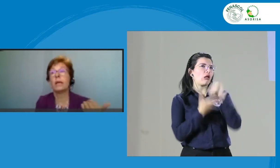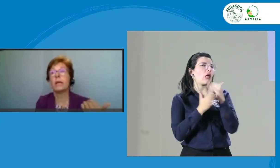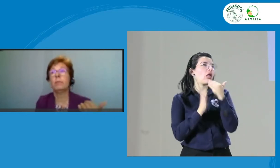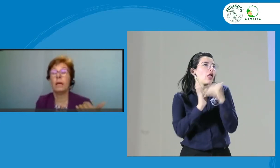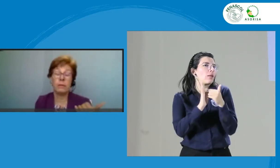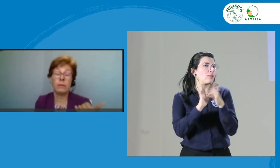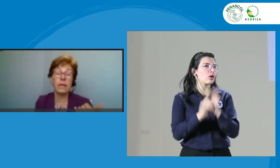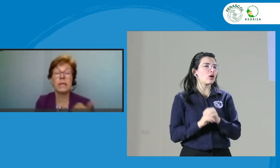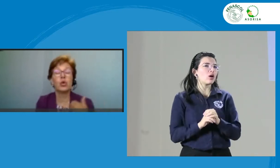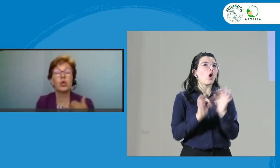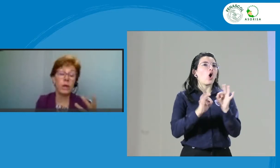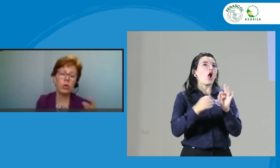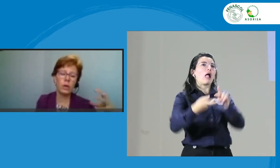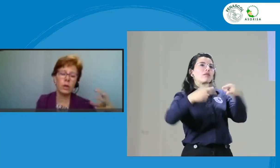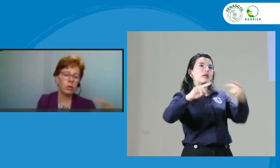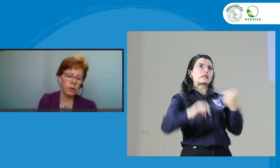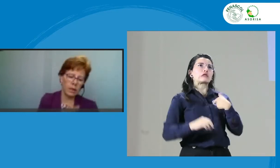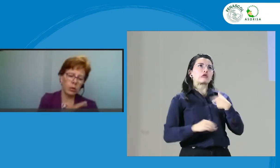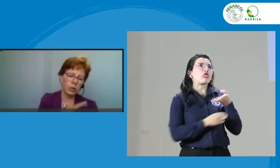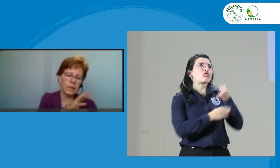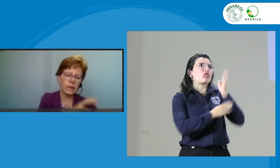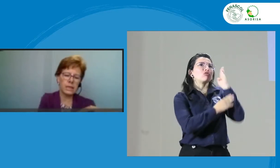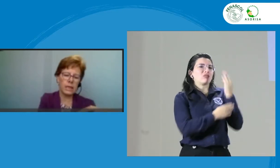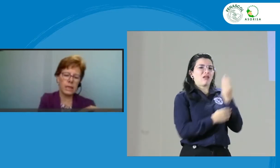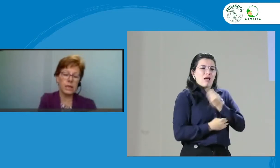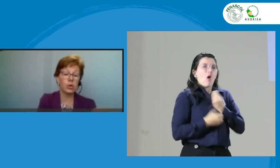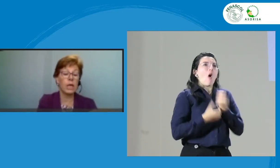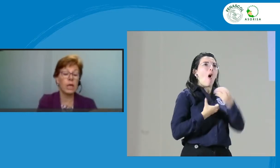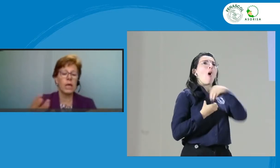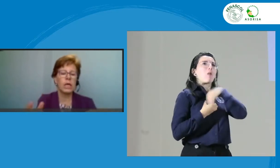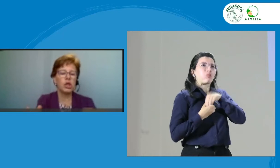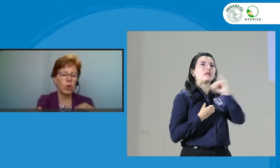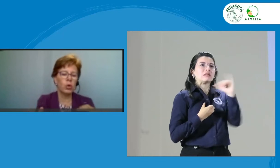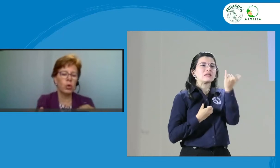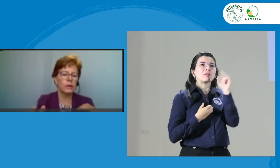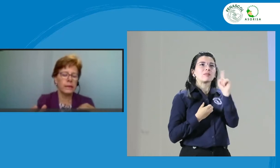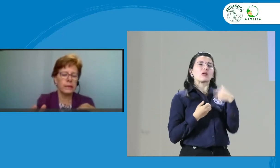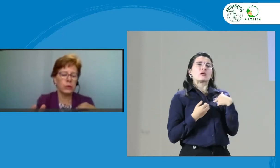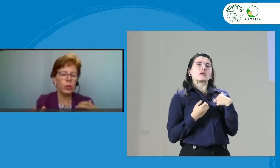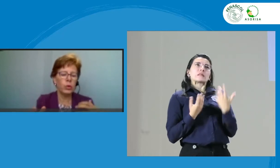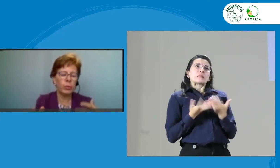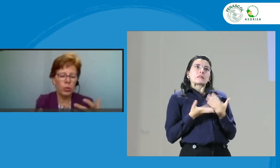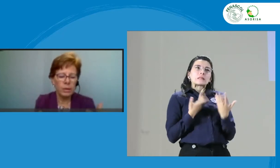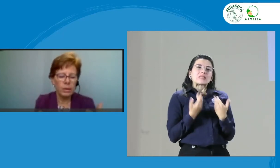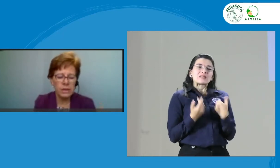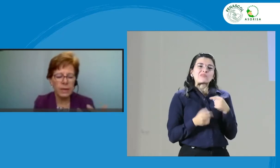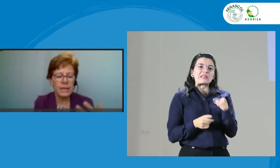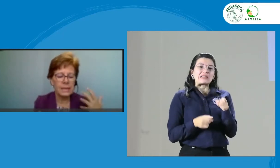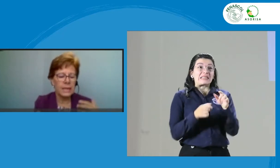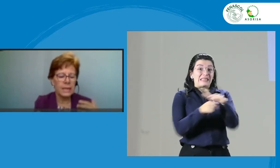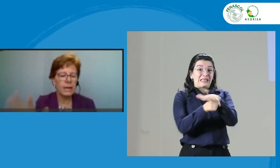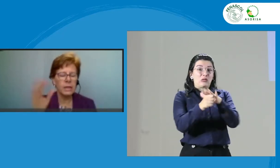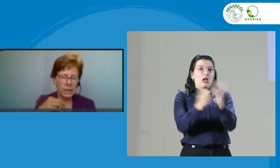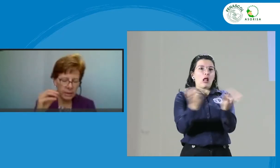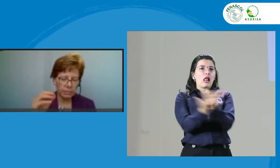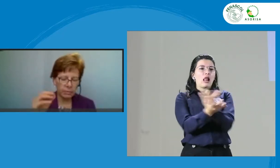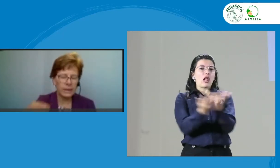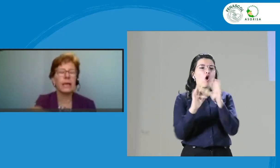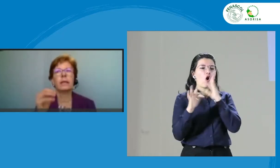la inversa. Yo creo y creo, tengo esta creencia religiosa y yo tuve problemas para desligarme e interpretar